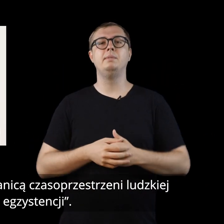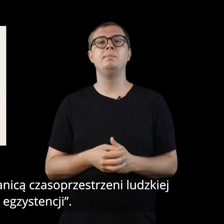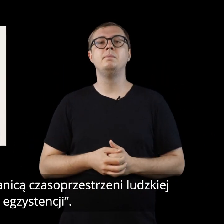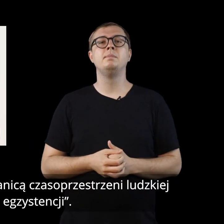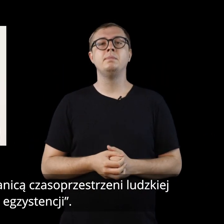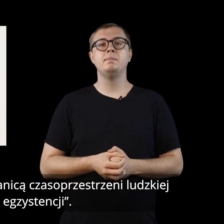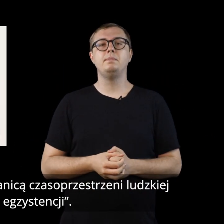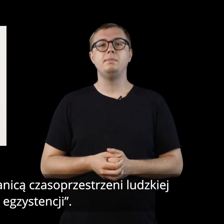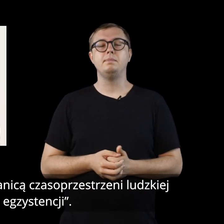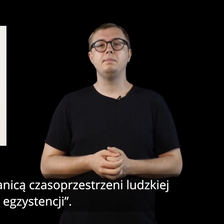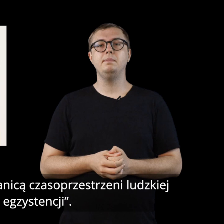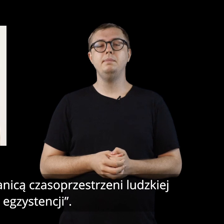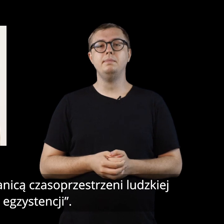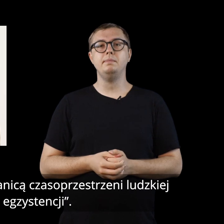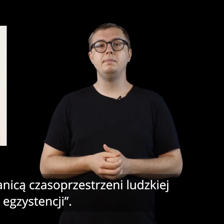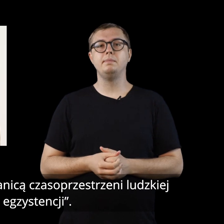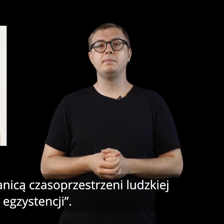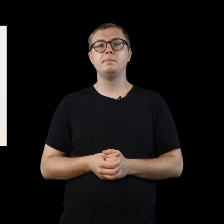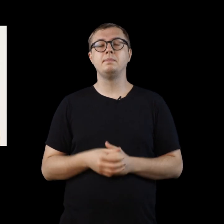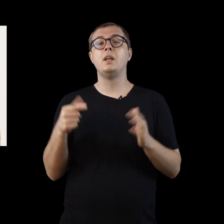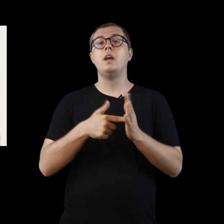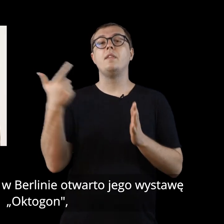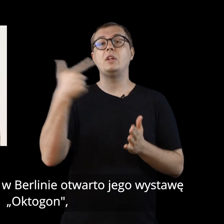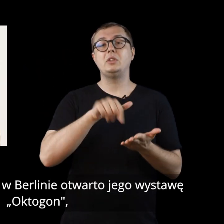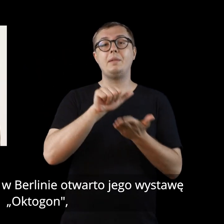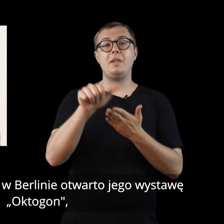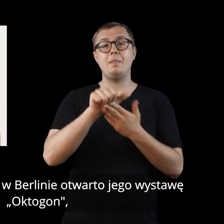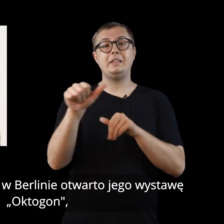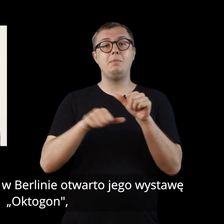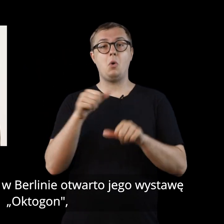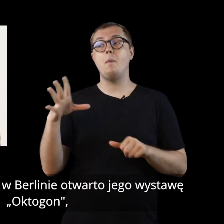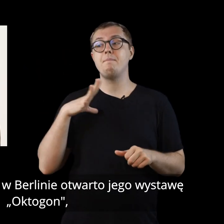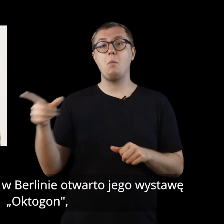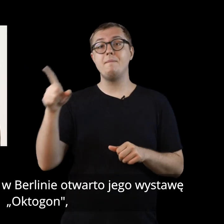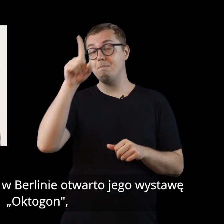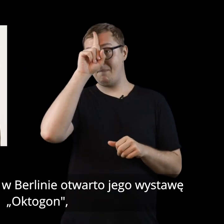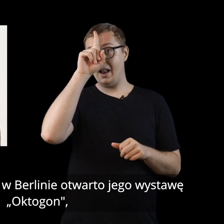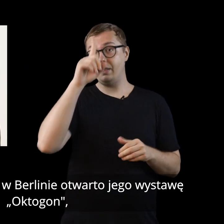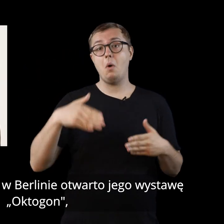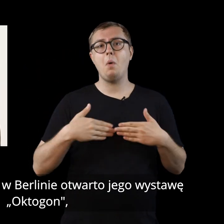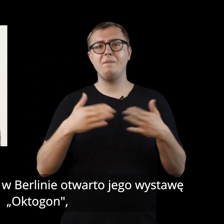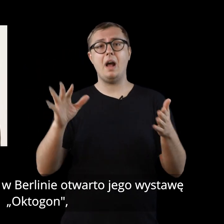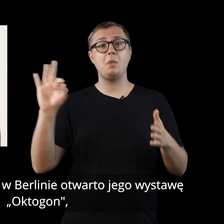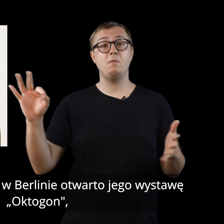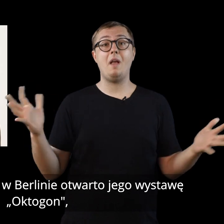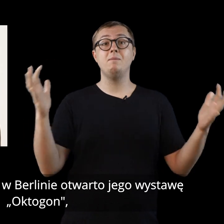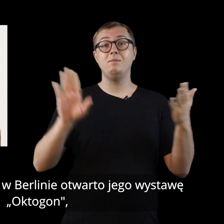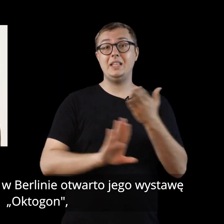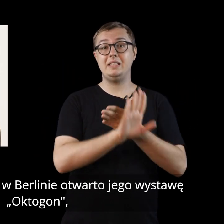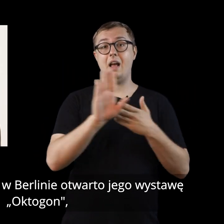granicą czasoprzestrzeni ludzkiej egzystencji. W 2011 roku, kiedy w Berlinie otwarto jego